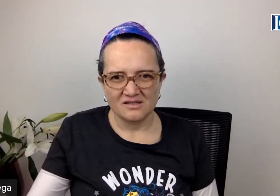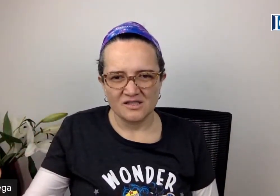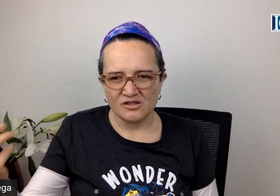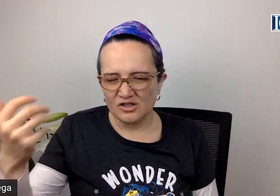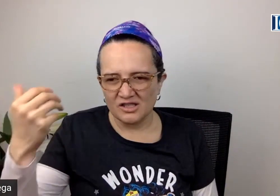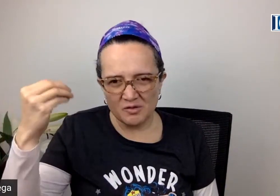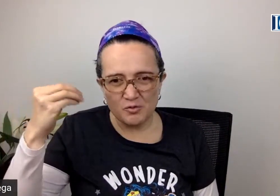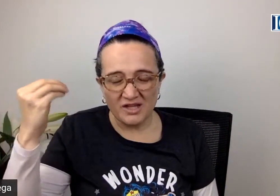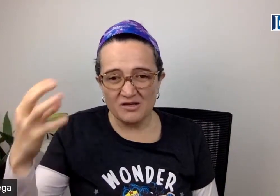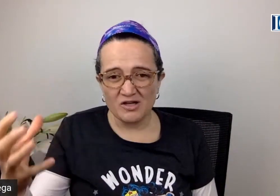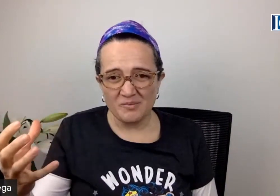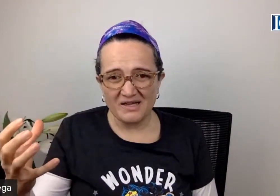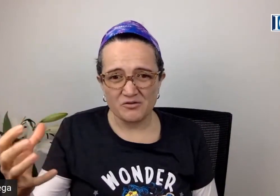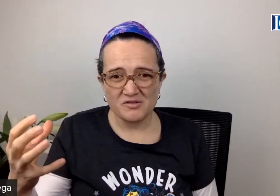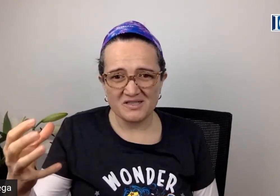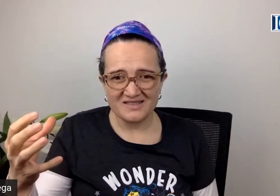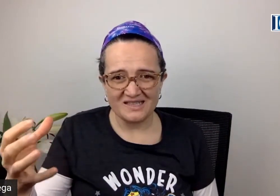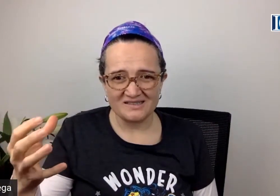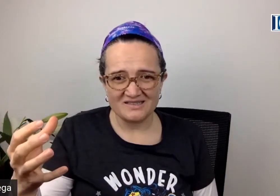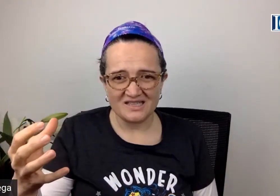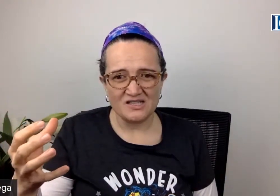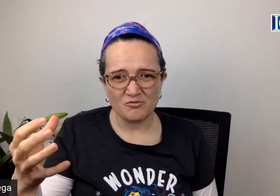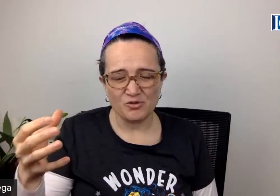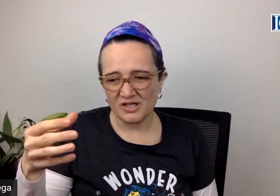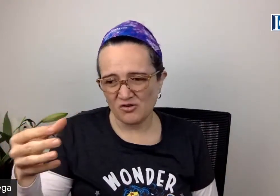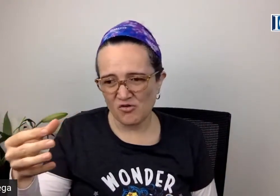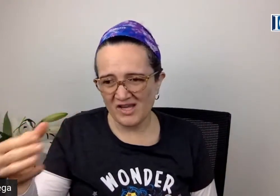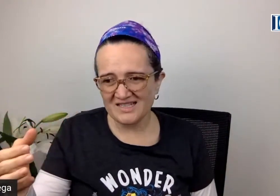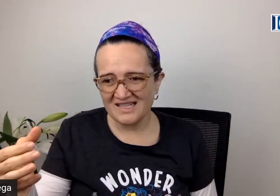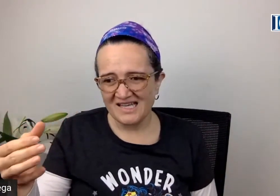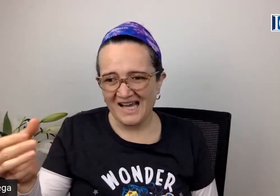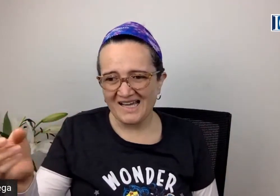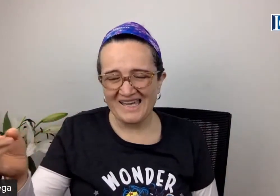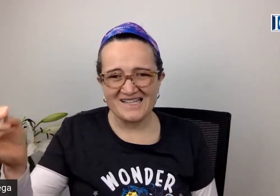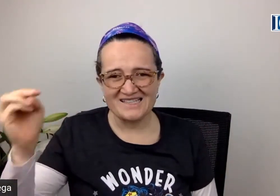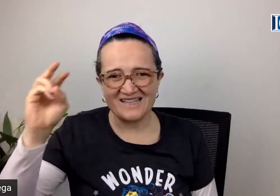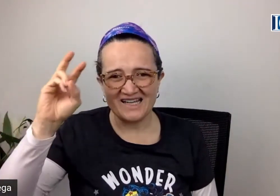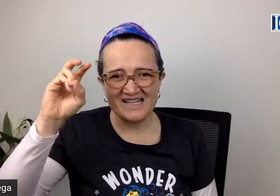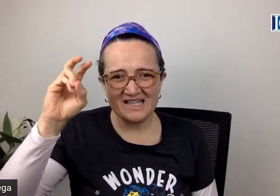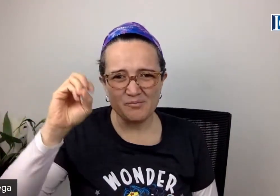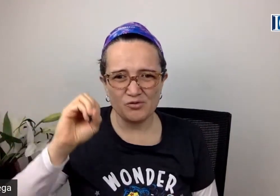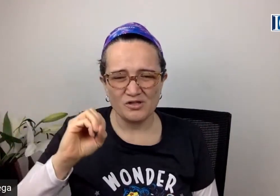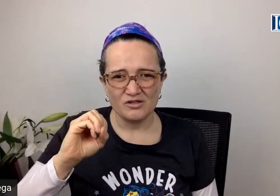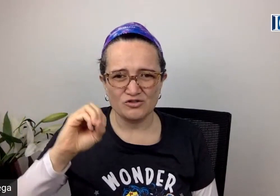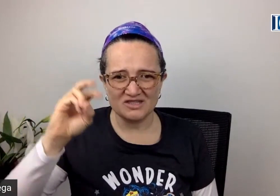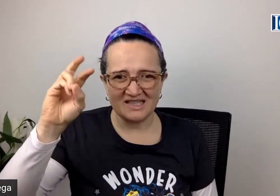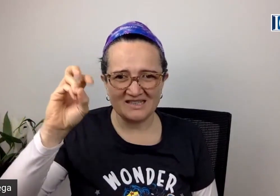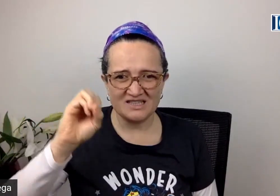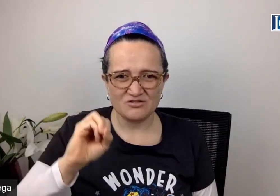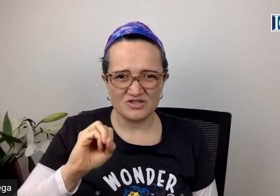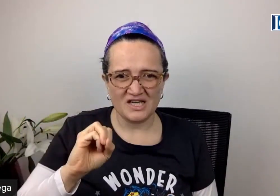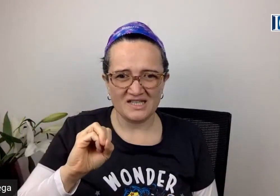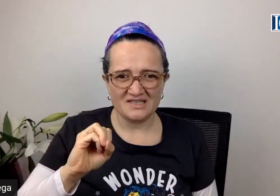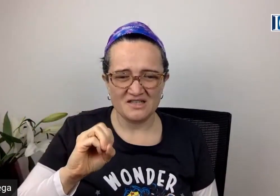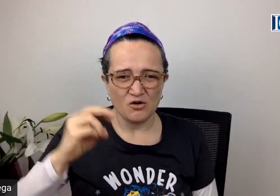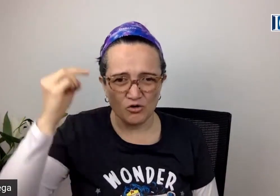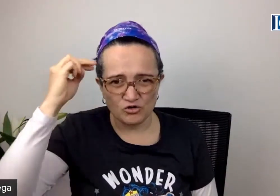y por qué digo la palabra universal tan seguido porque no es aquella que está regida por los estándares sociales o los